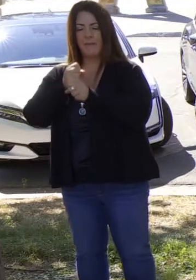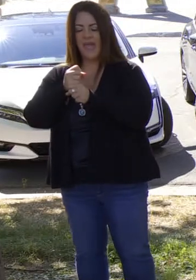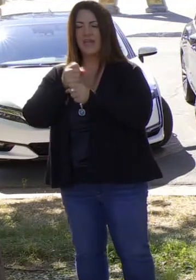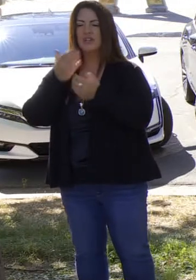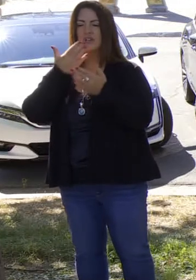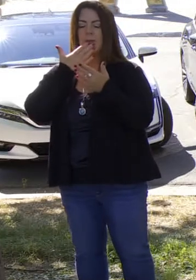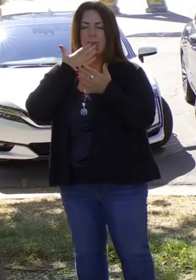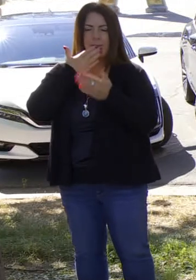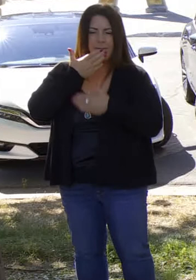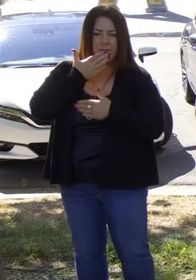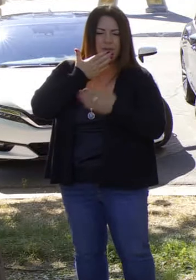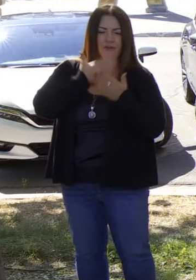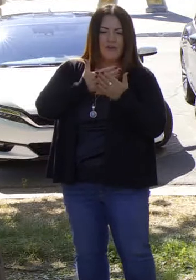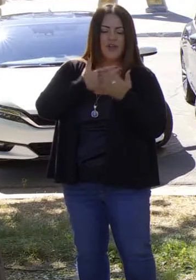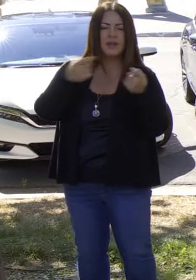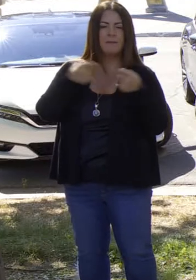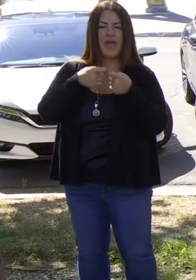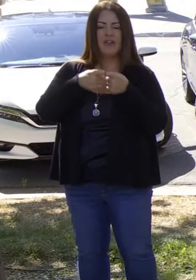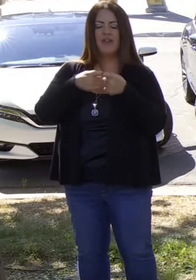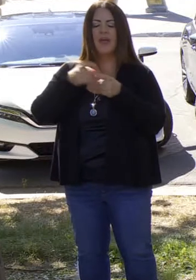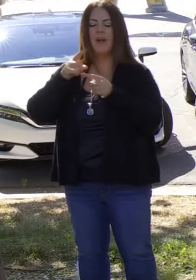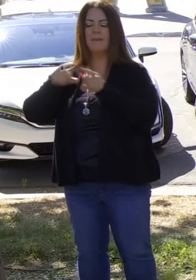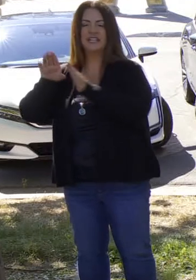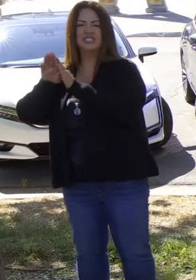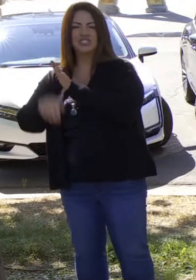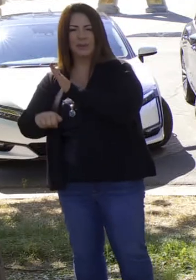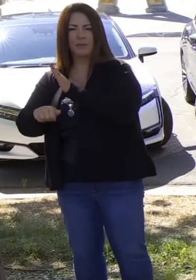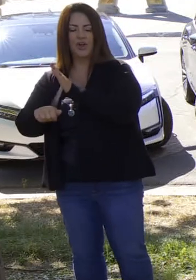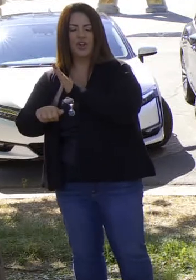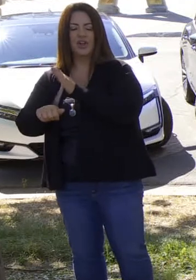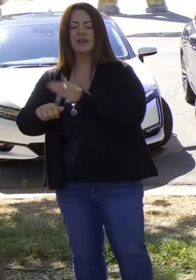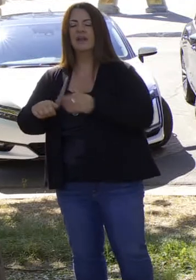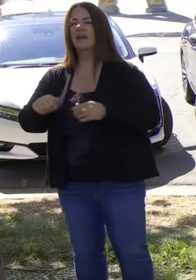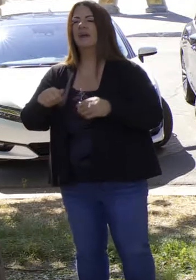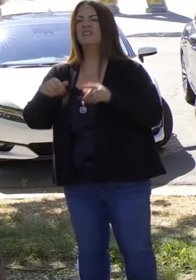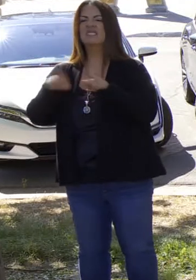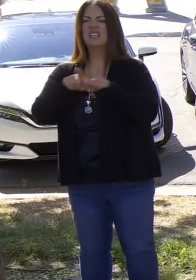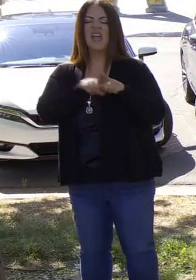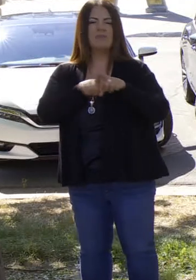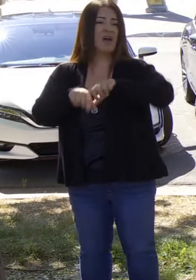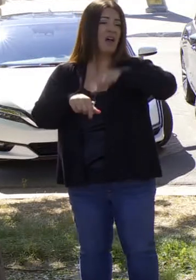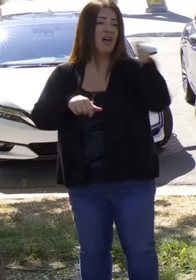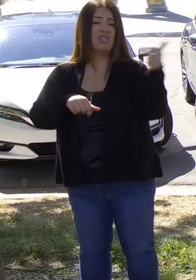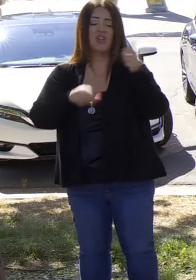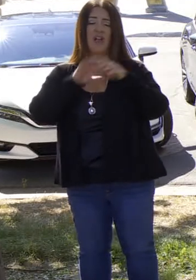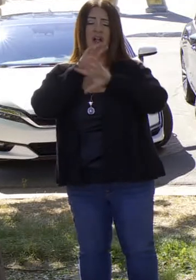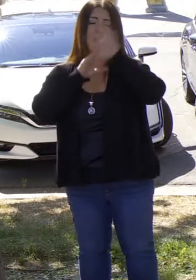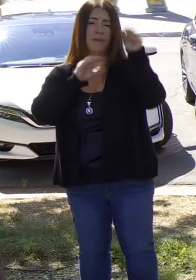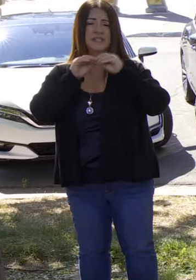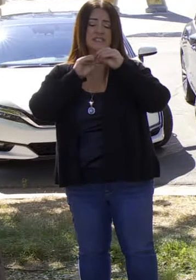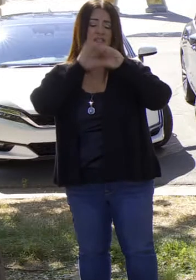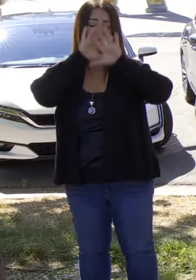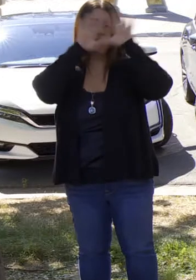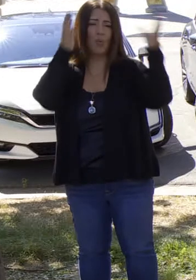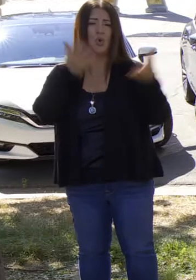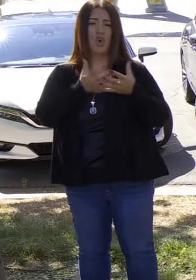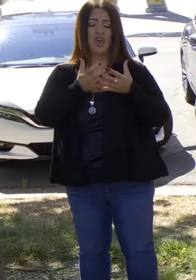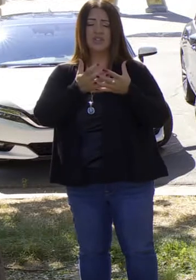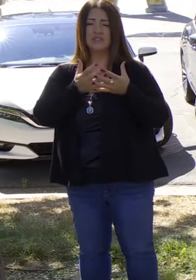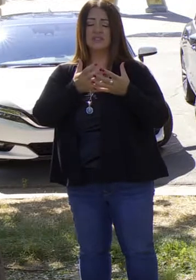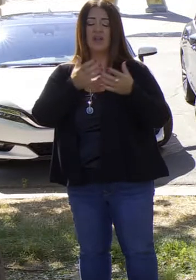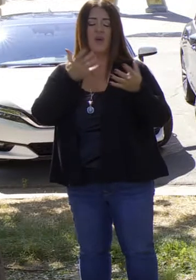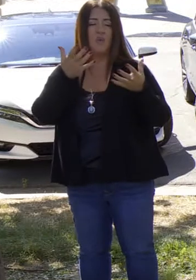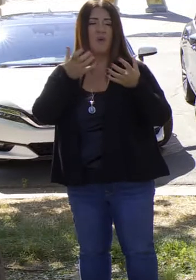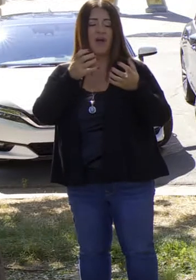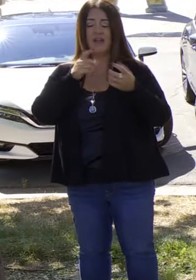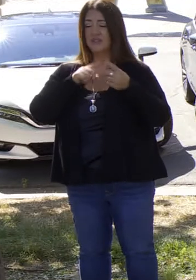más económico y pilas más económicas. Todos los fabricantes del mundo están compitiendo en esto porque